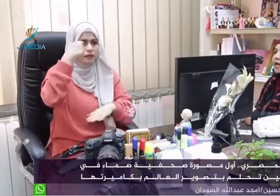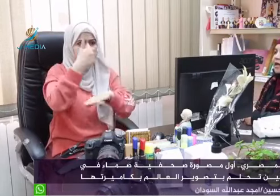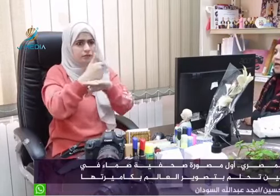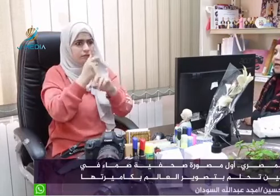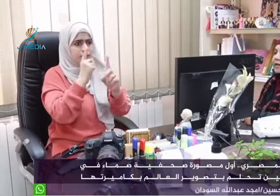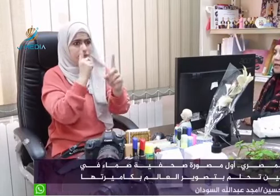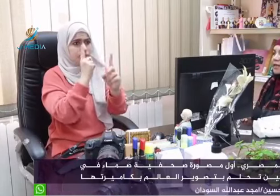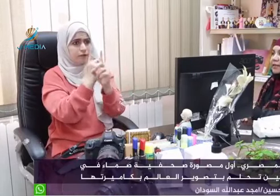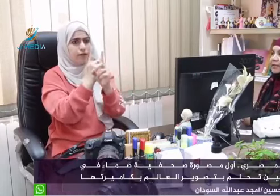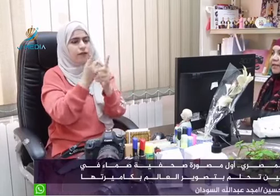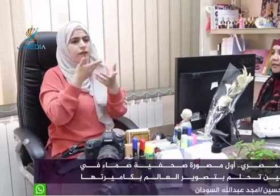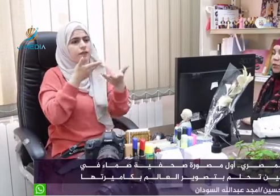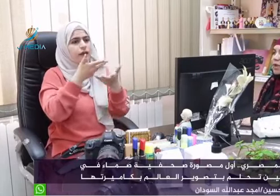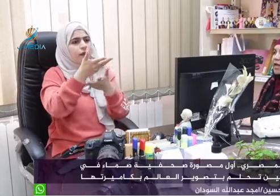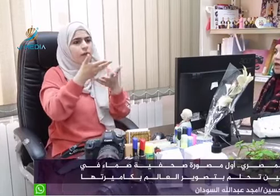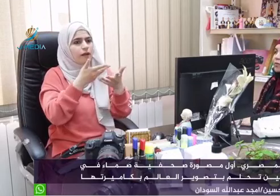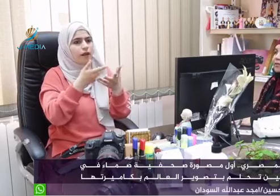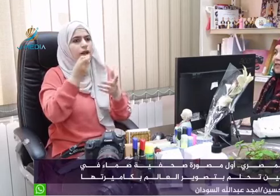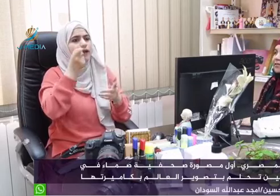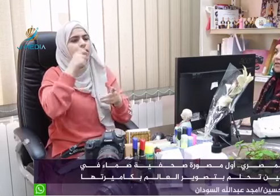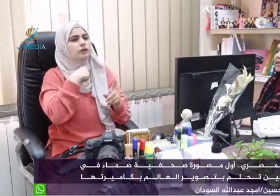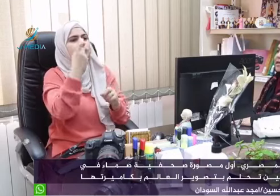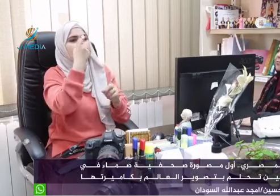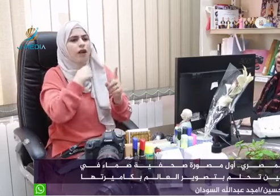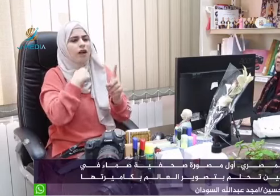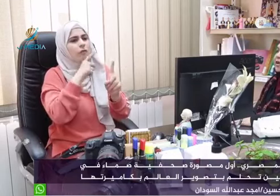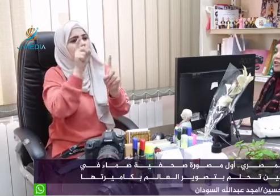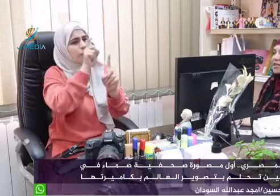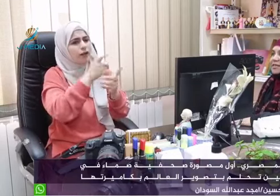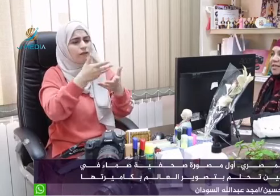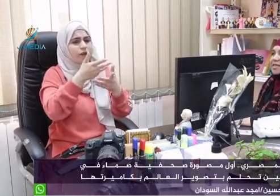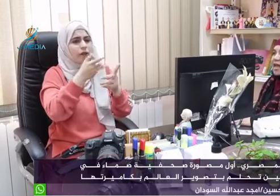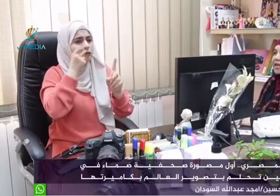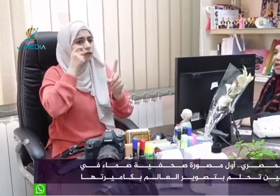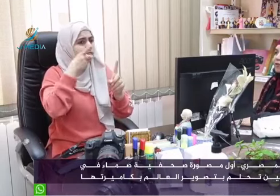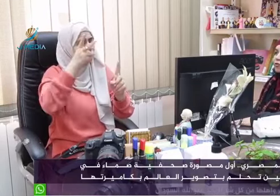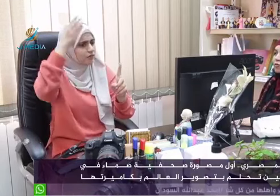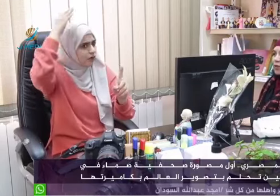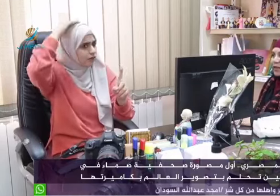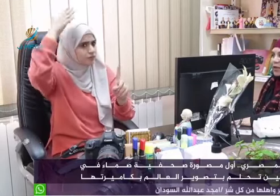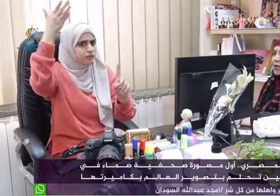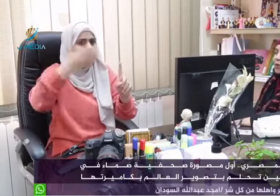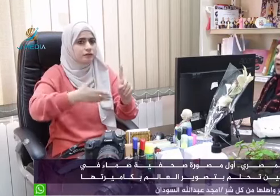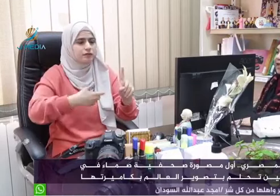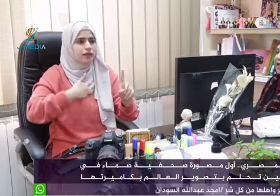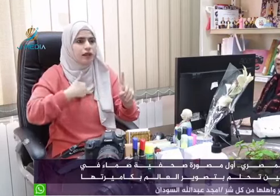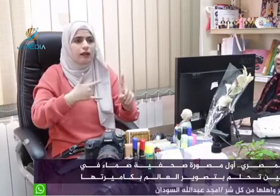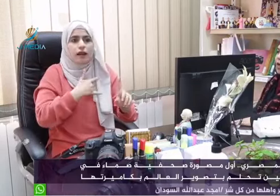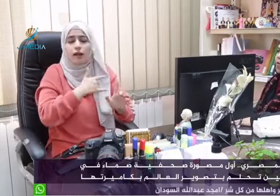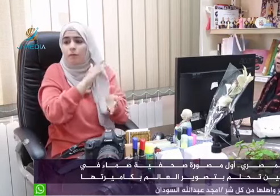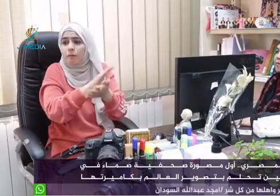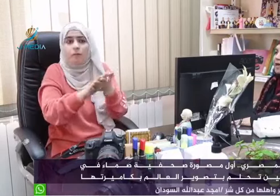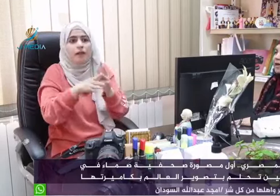رئيس الديوان أبو زيد من أول جلسة سألني عن طموحي وحكى إنه هو مع